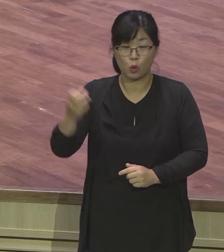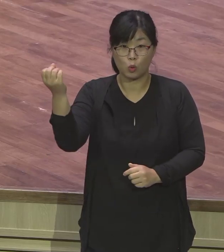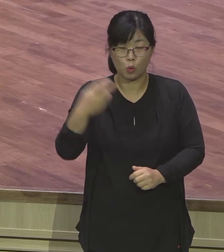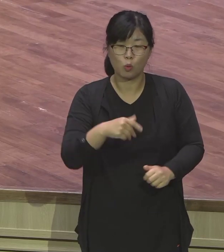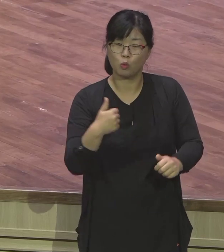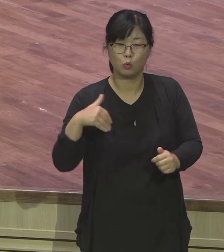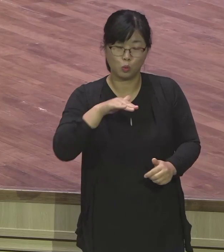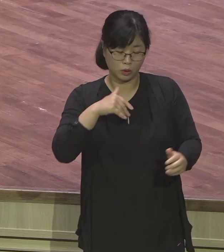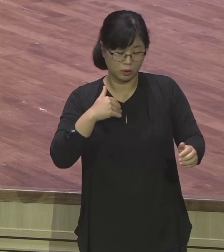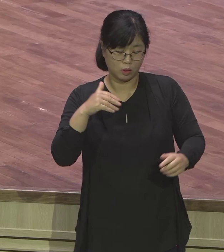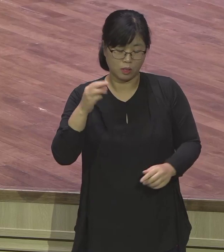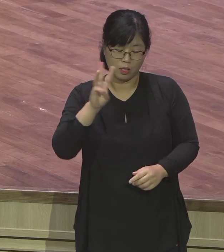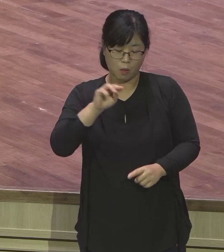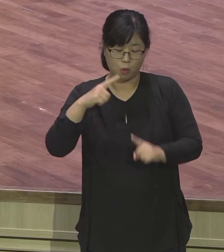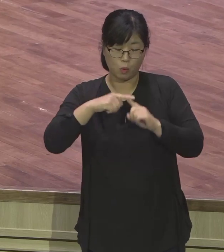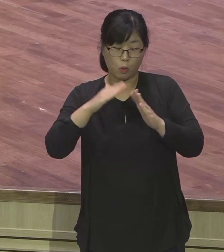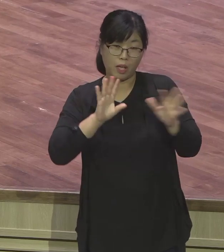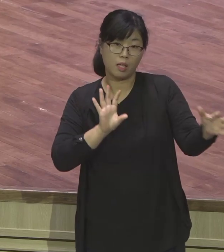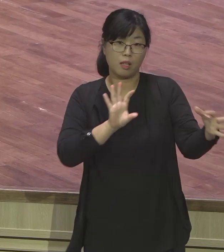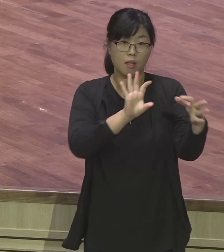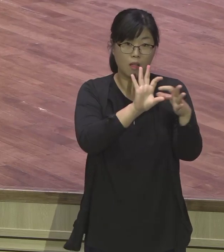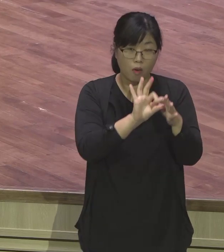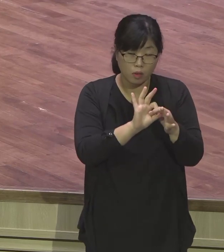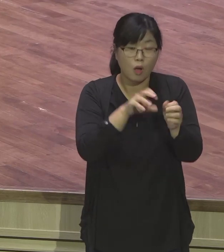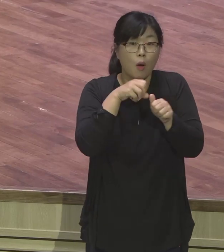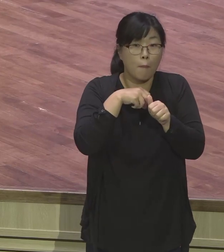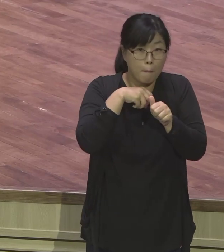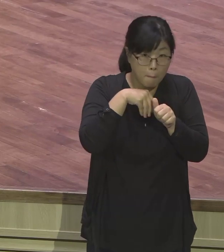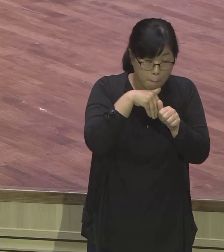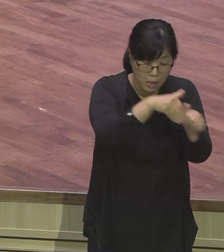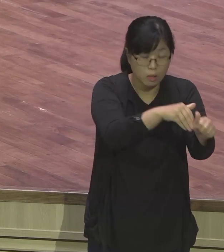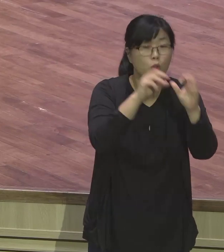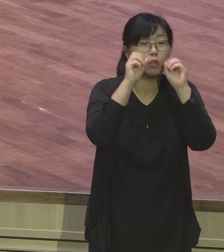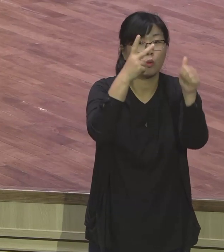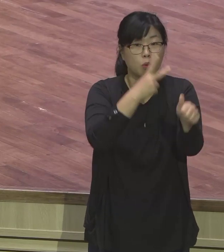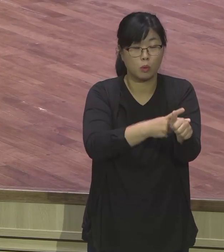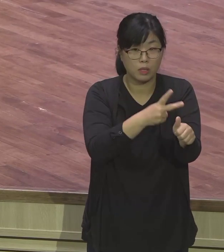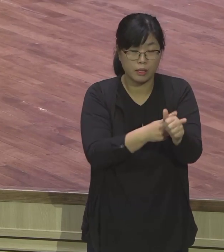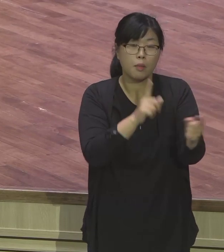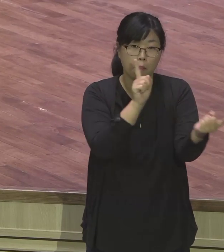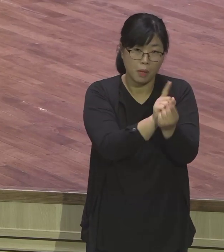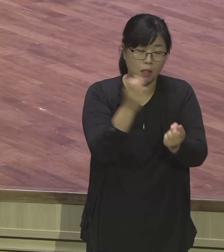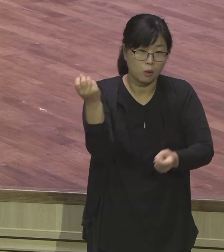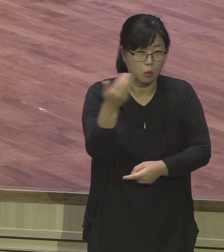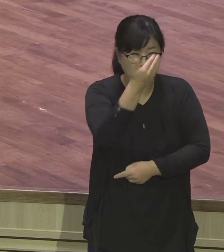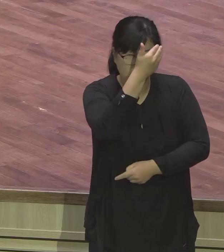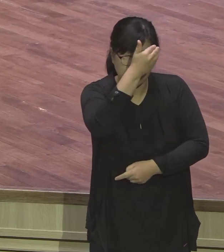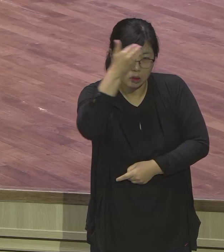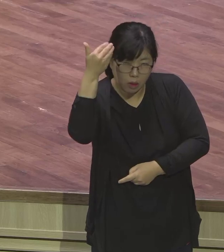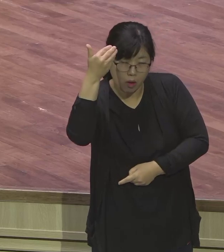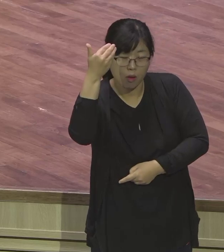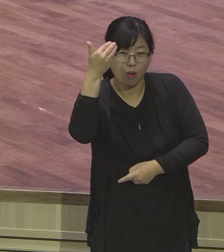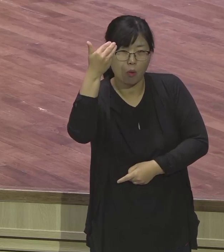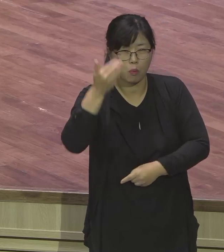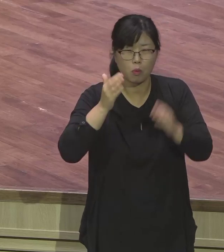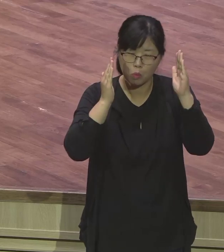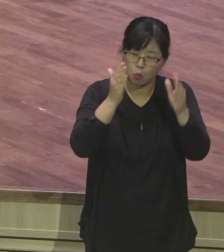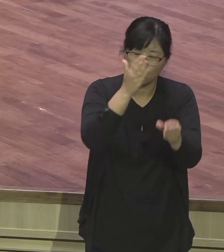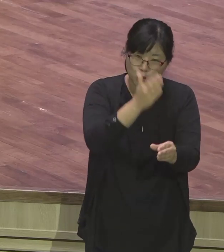또 장노님, 거기 지금 개최가 있는 장노님들과 또 청년들, 우리 해외에 가 있는 청년들 같이 모여서